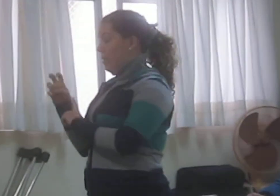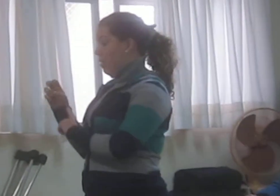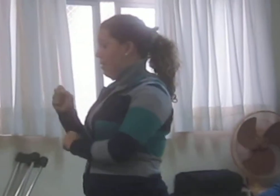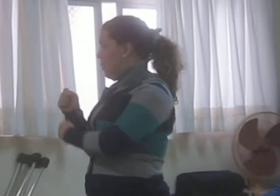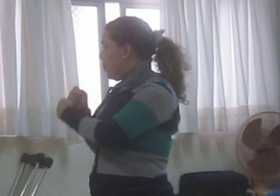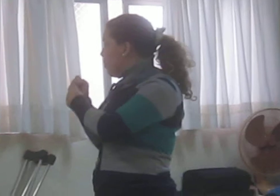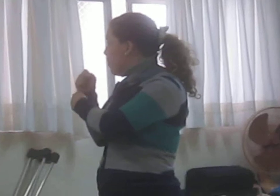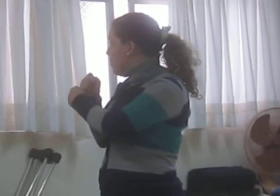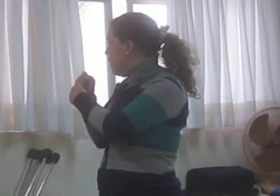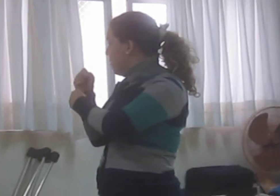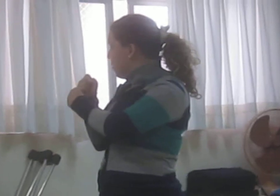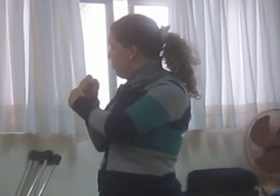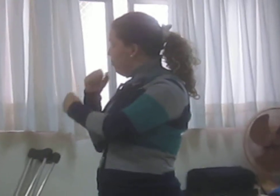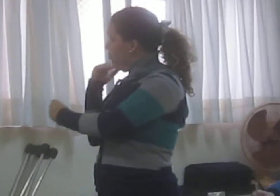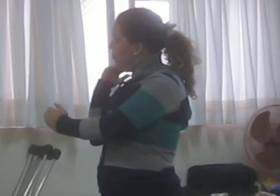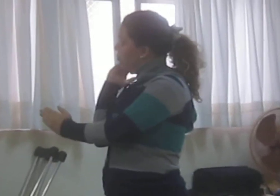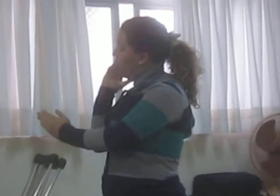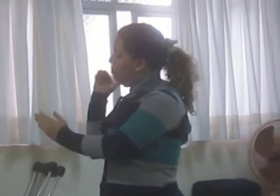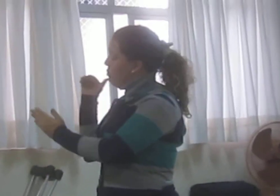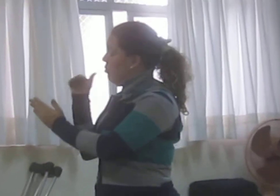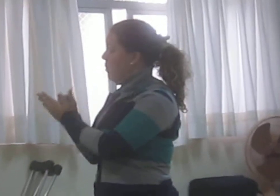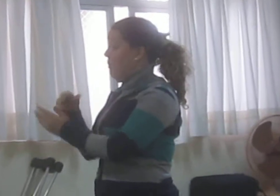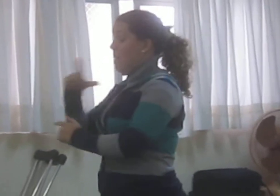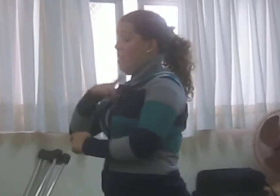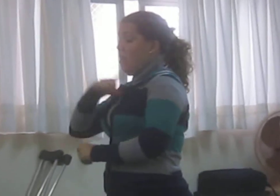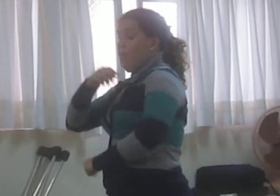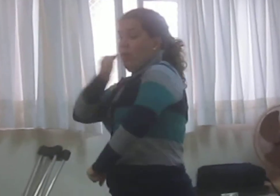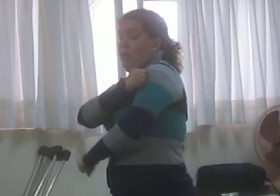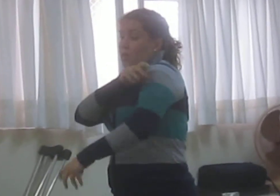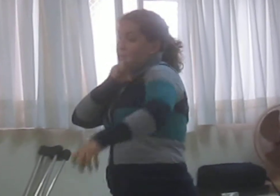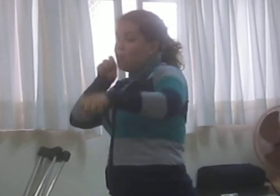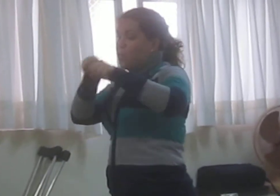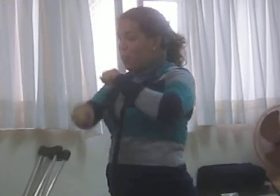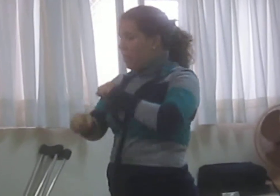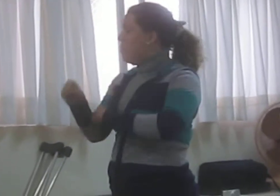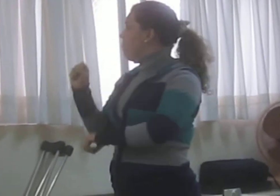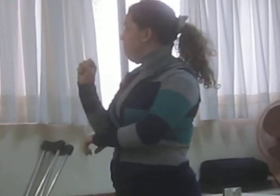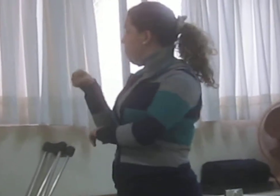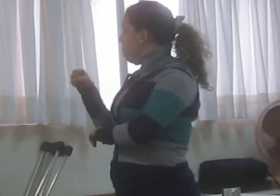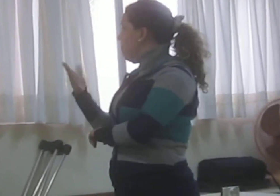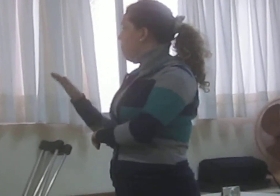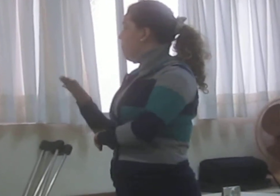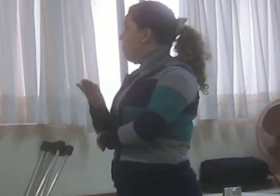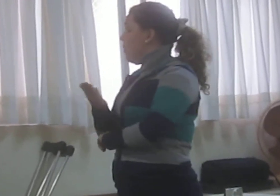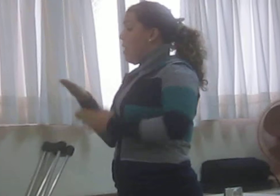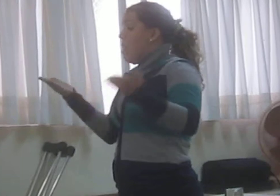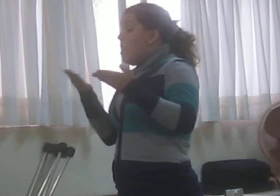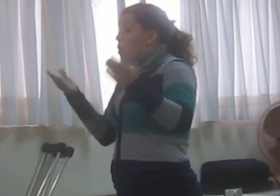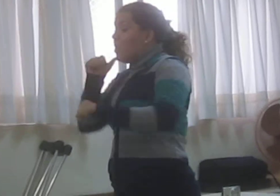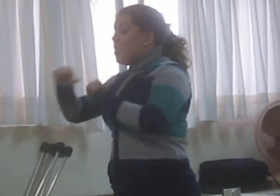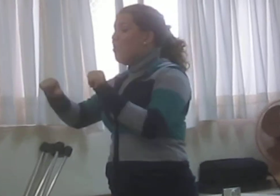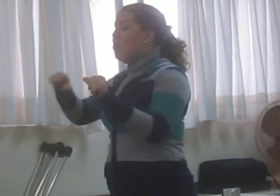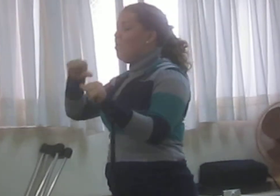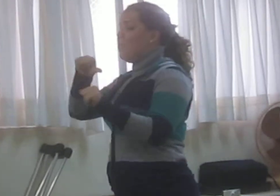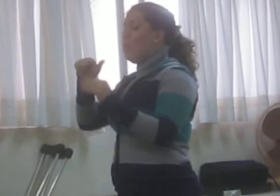e nós já tivemos alunos que se formaram sim, porque agora que nós viramos escola básica,